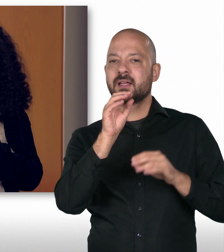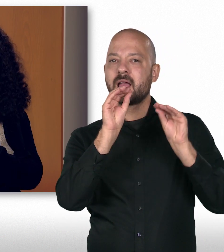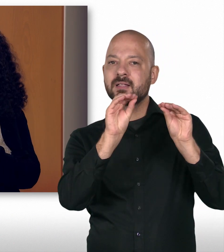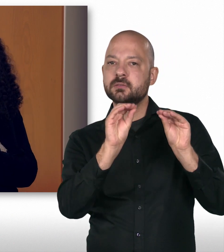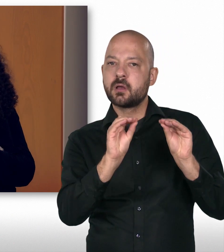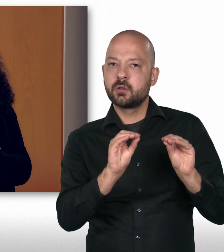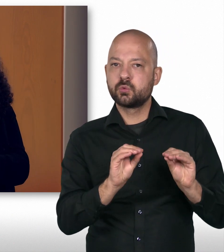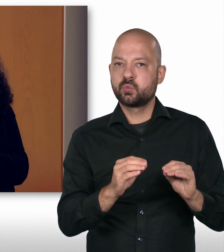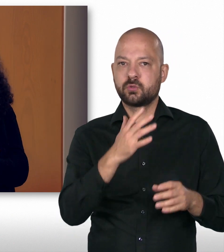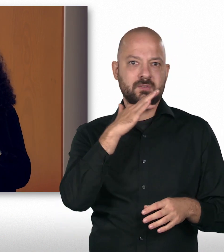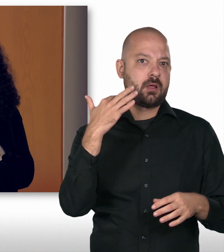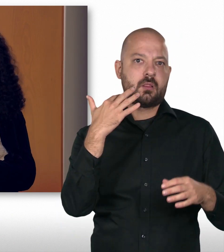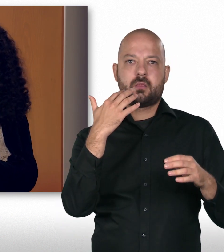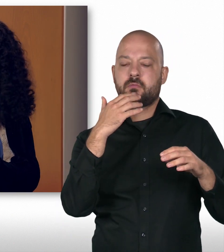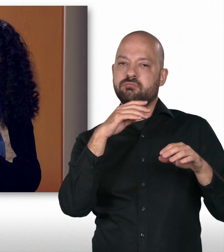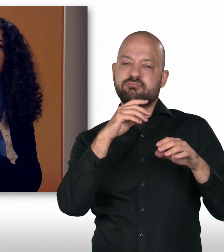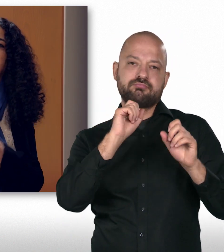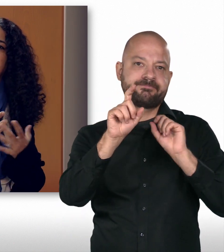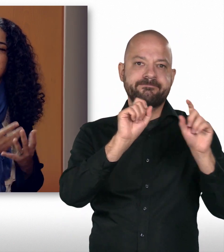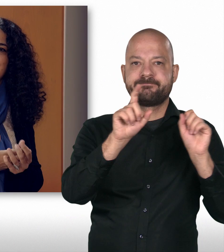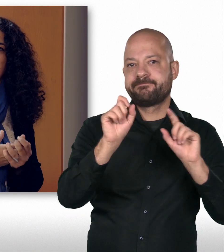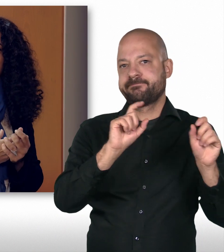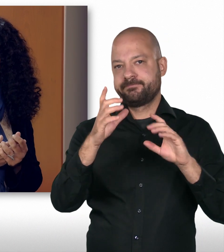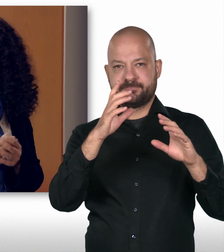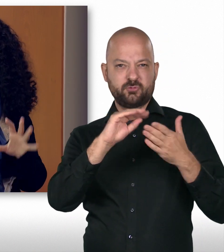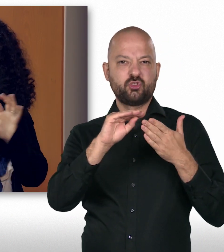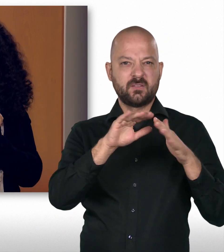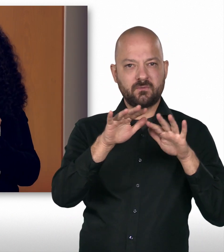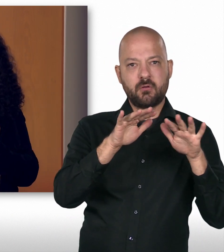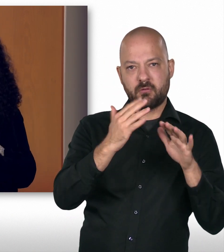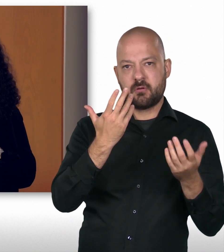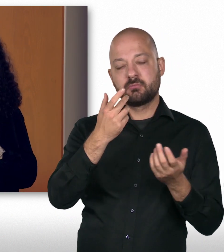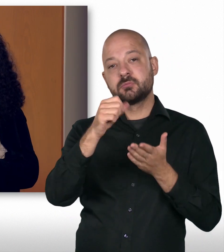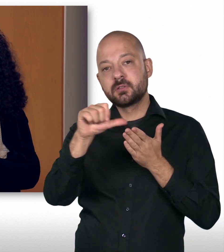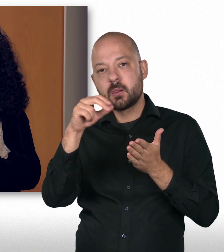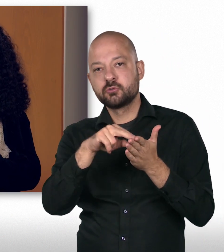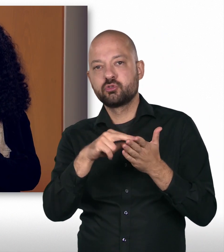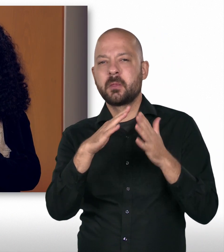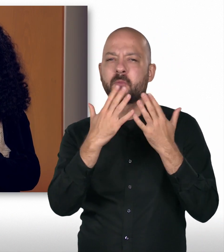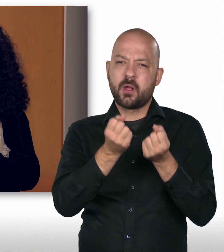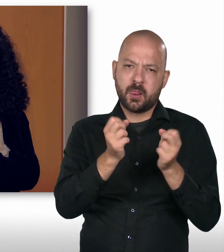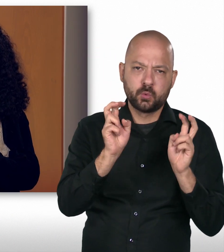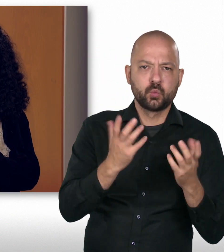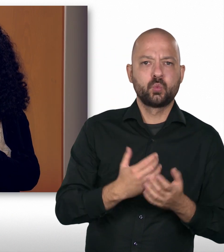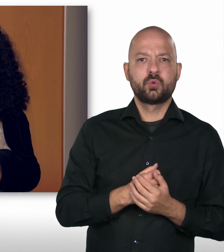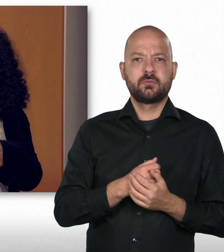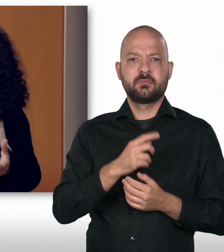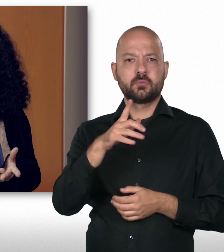Registratur, wo viel Schriftwerk hereinkommt, die Zahlstelle, also die Buchhaltung und natürlich aber auch Bereiche wie Rechts und